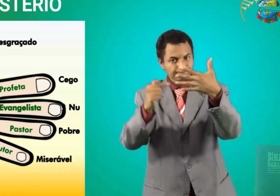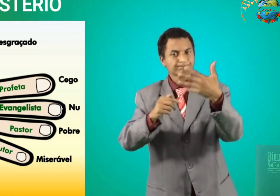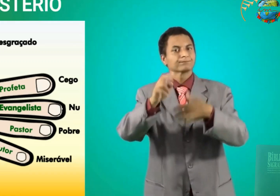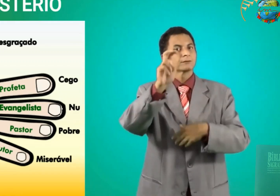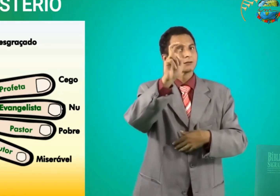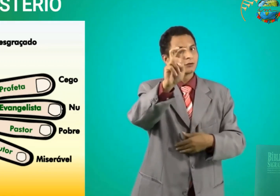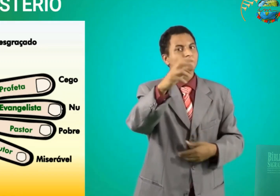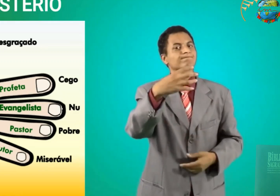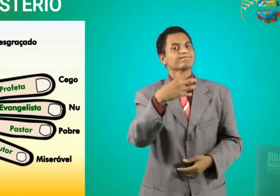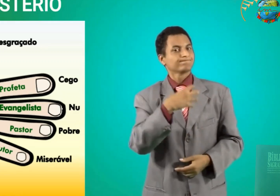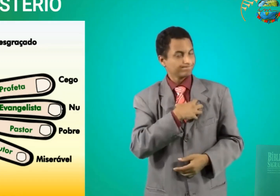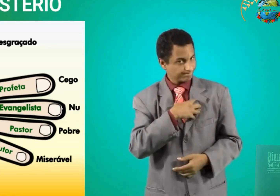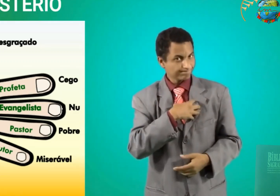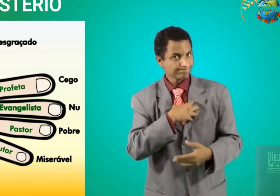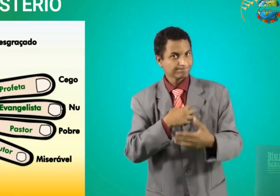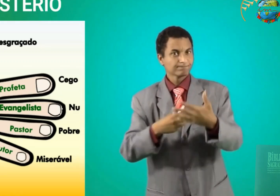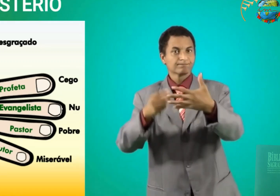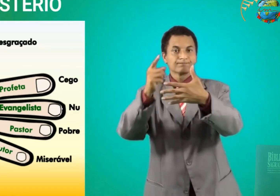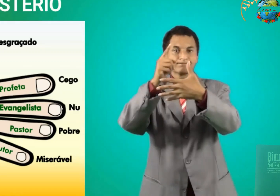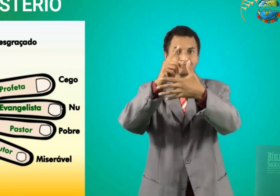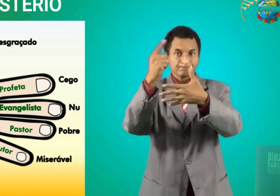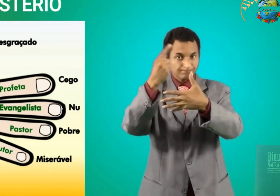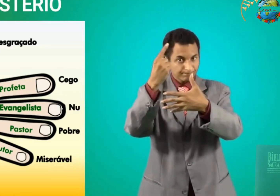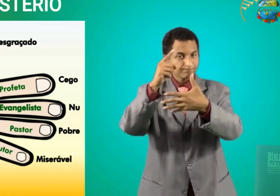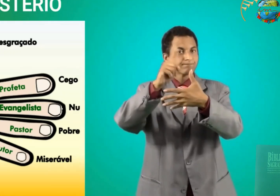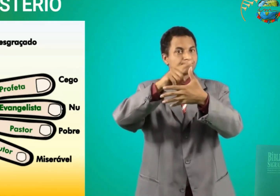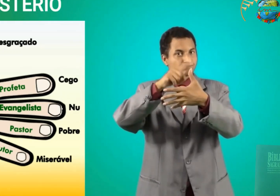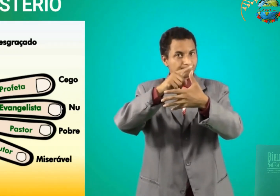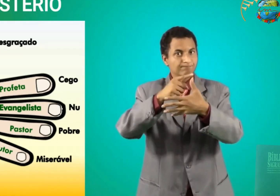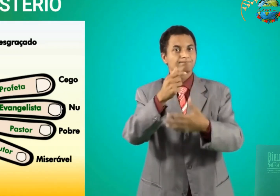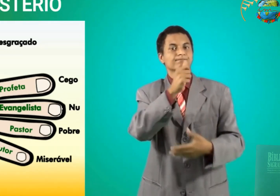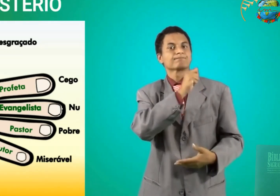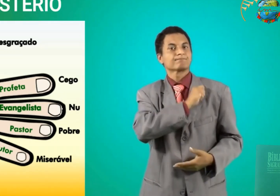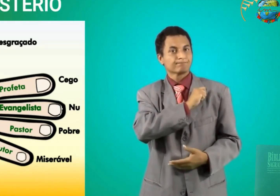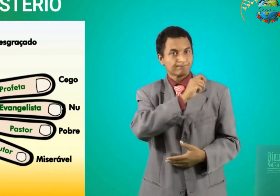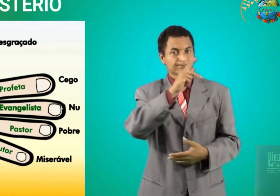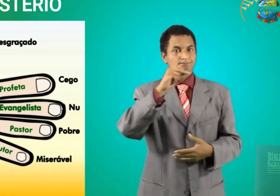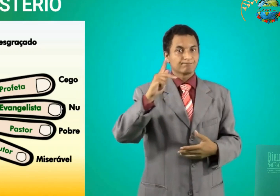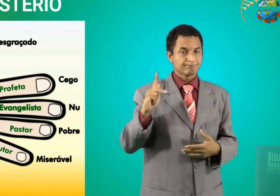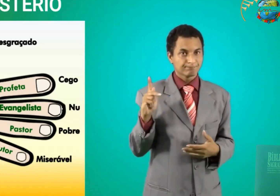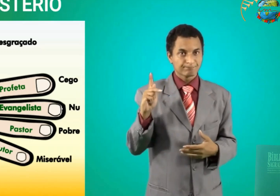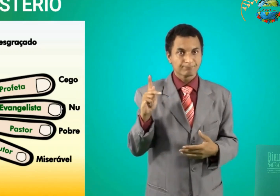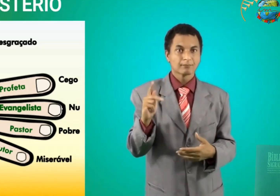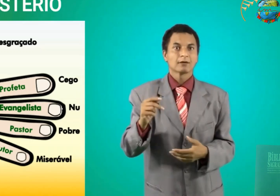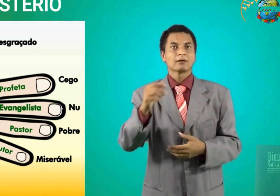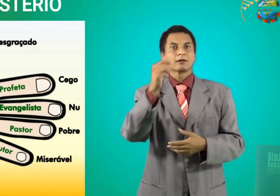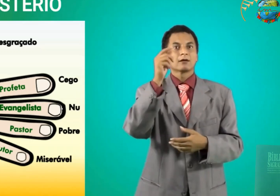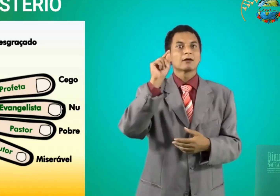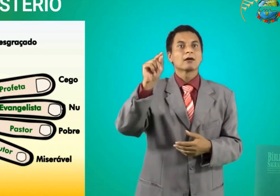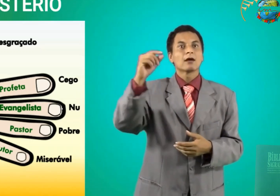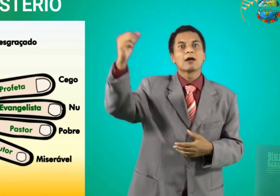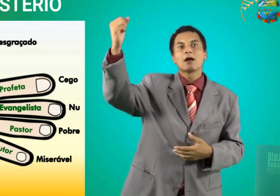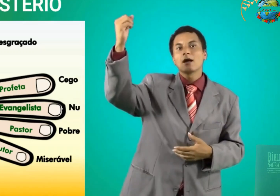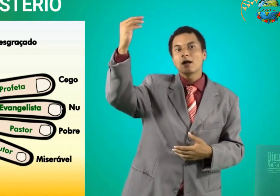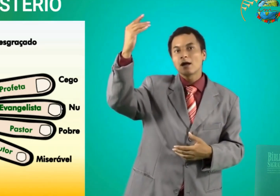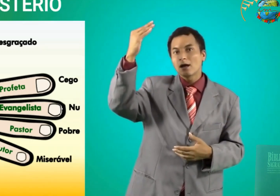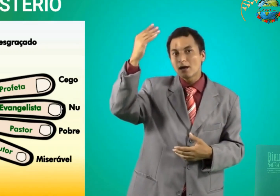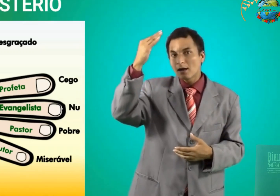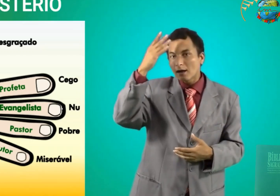Há cinco características Cinco tipos de ministério Vamos ver O primeiro apóstolo É aquele homem